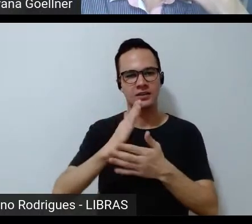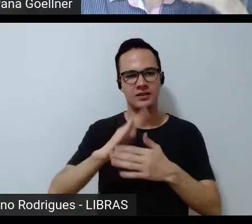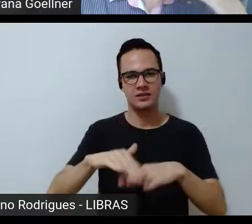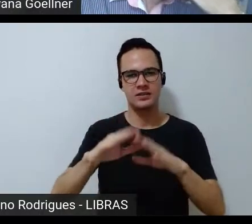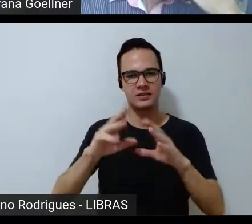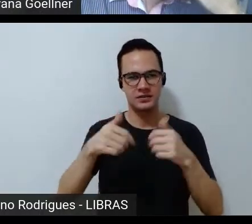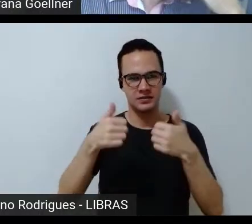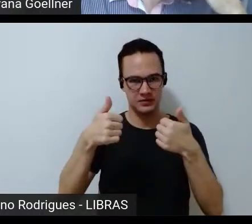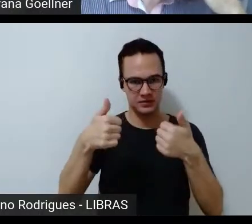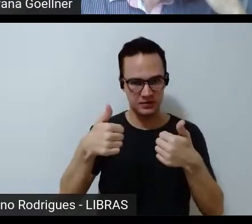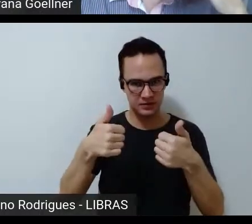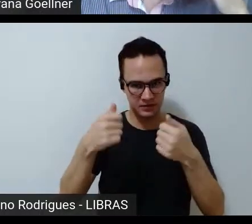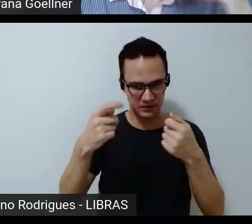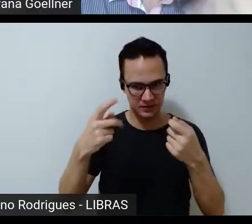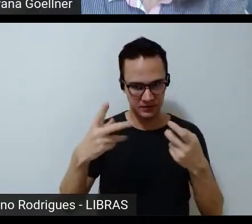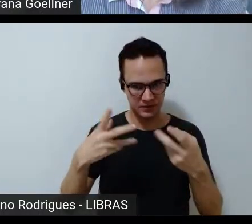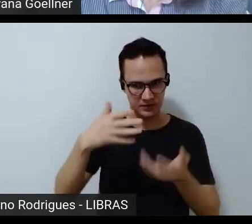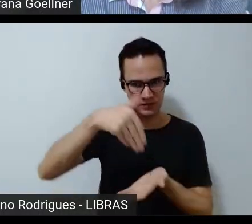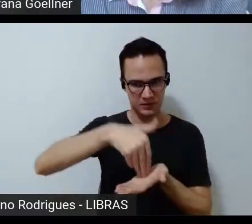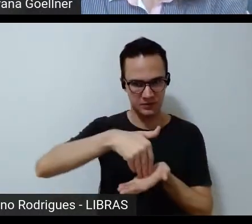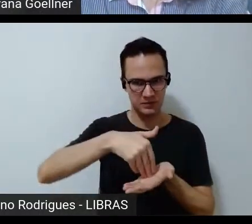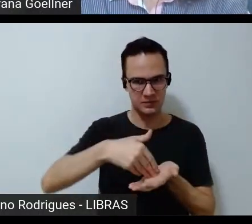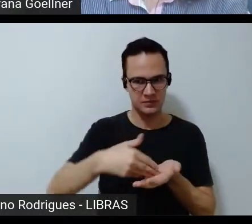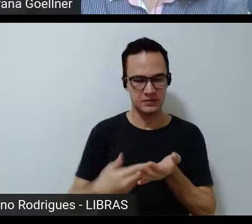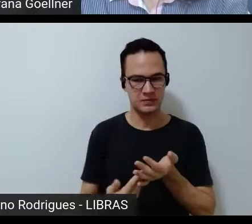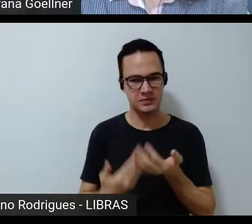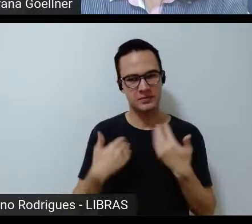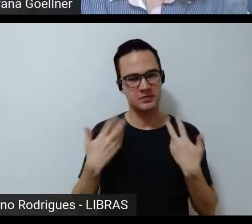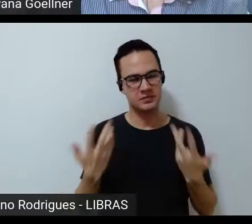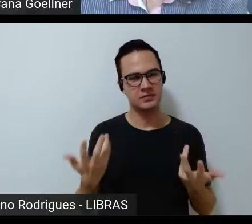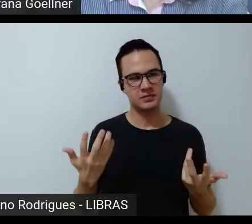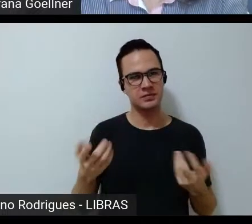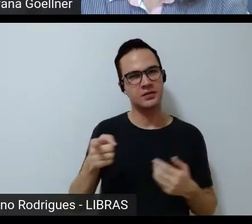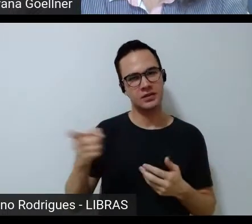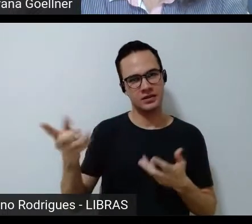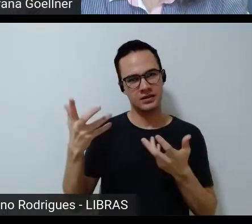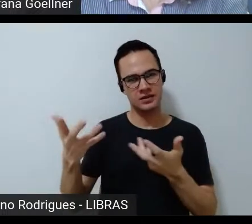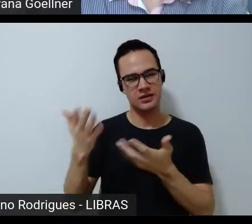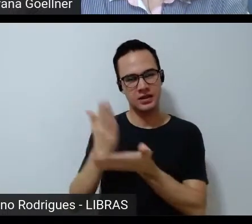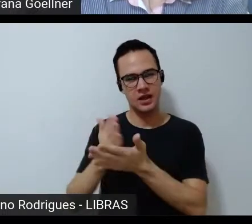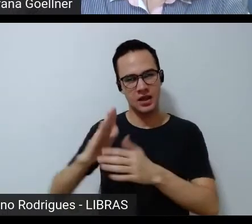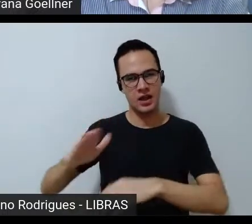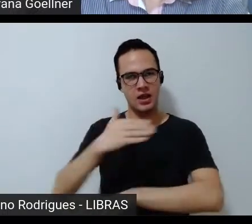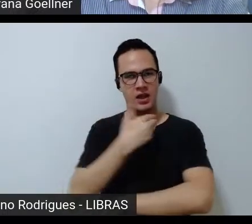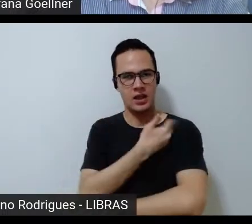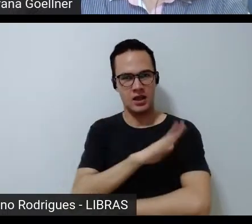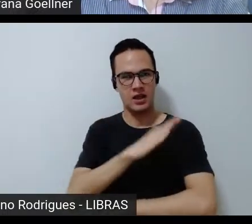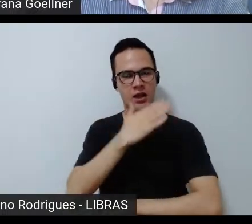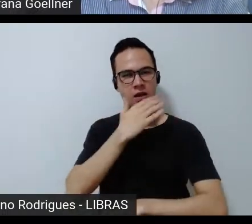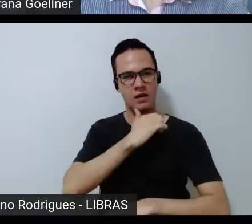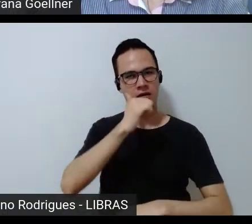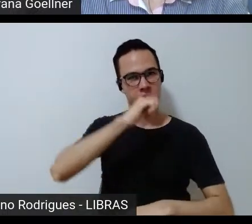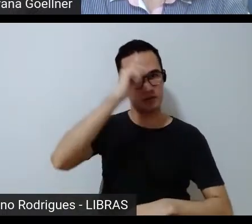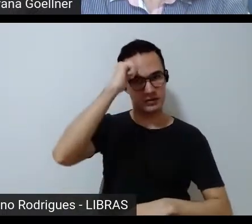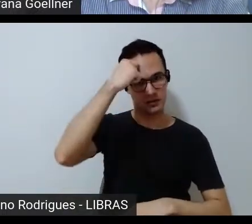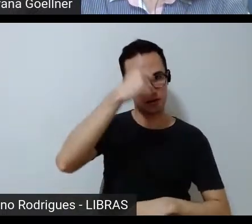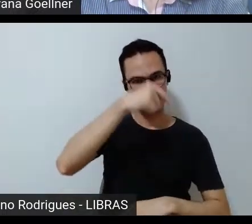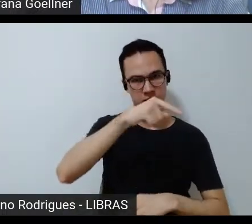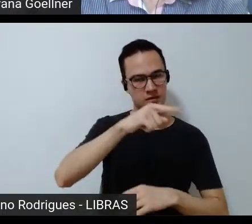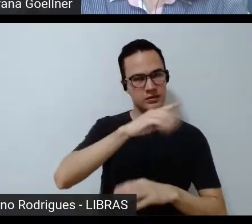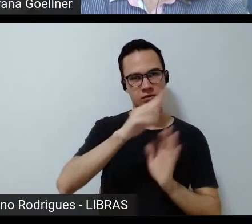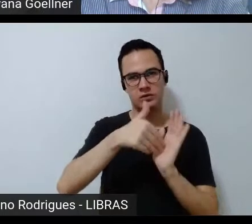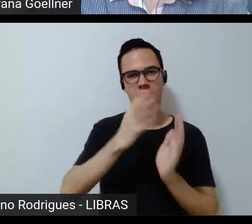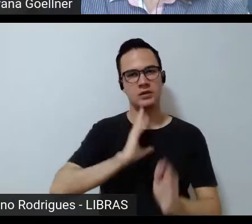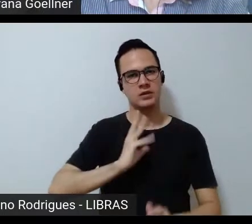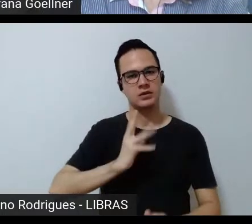então suas considerações finais por favor então assim se eles queriam excluir as masculinizadas e pobres e negras as mulheres trans